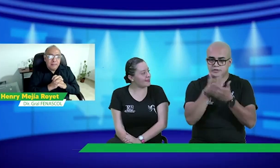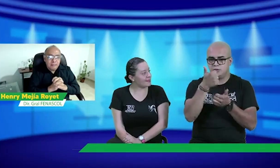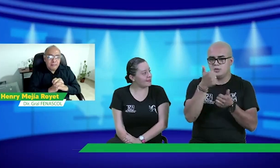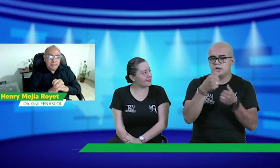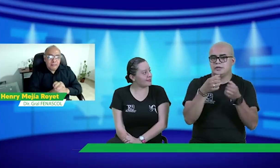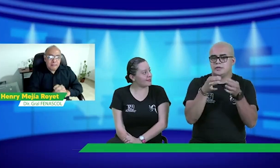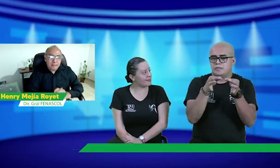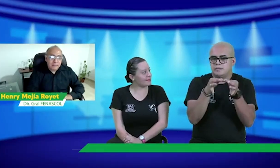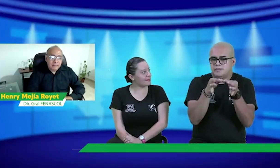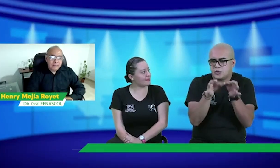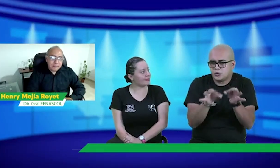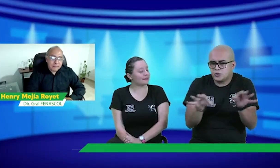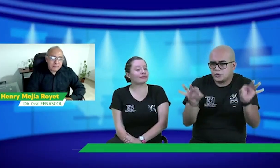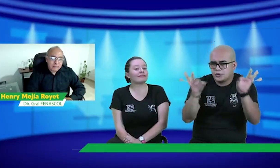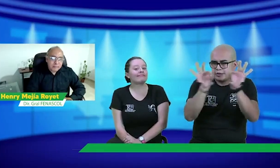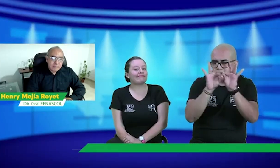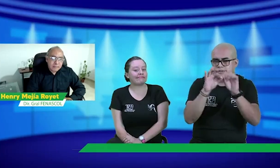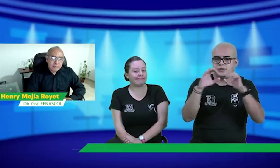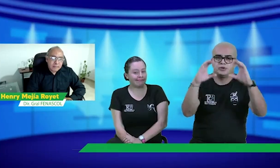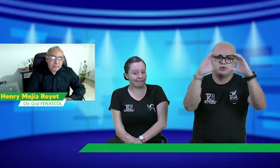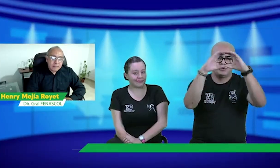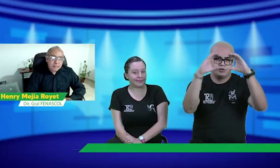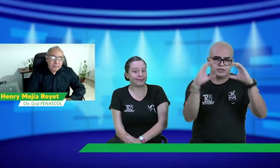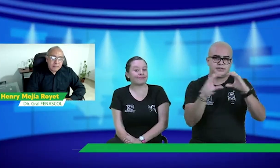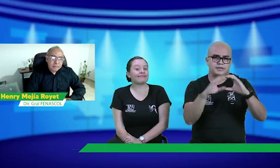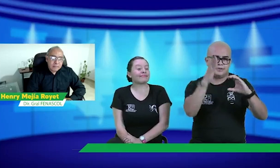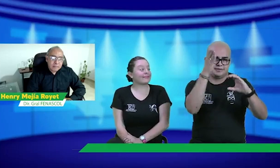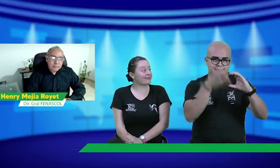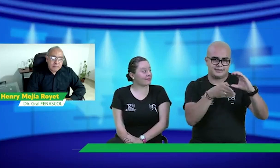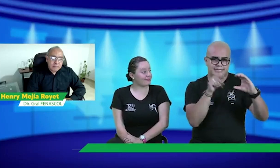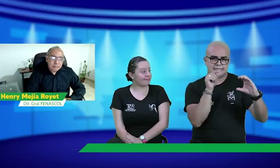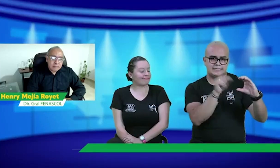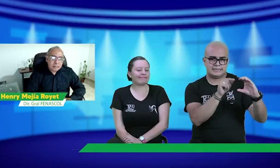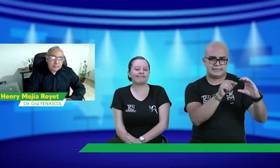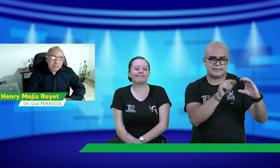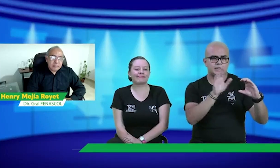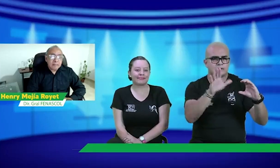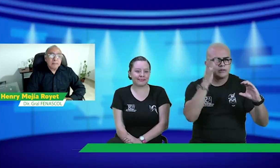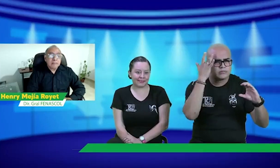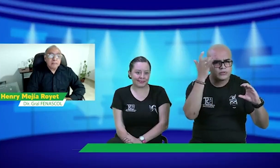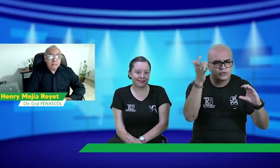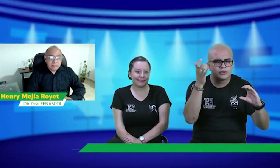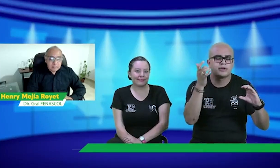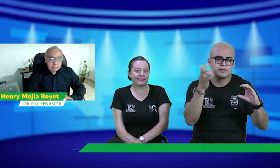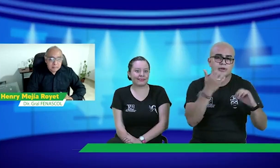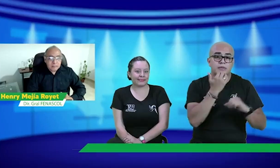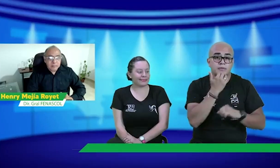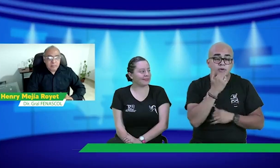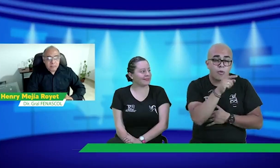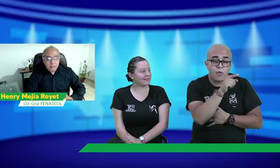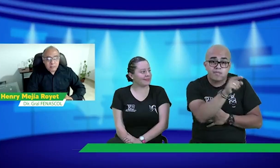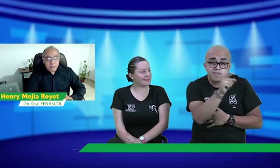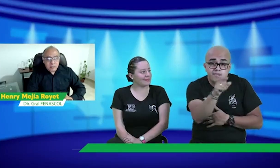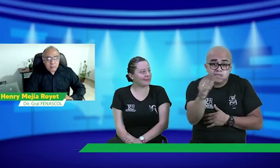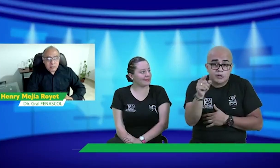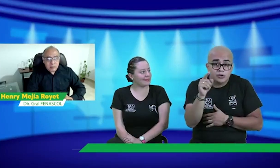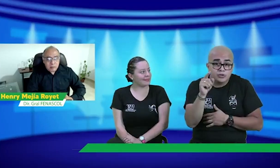sí. Una recomendación y algo muy importante es tener cámara de comercio. ¿Por qué? Resulta que,